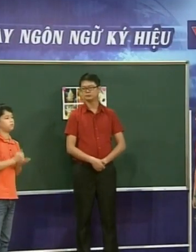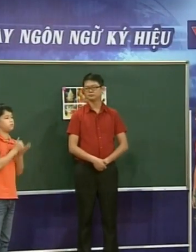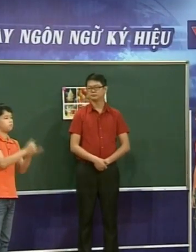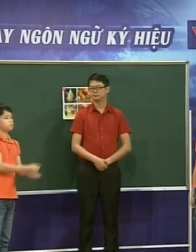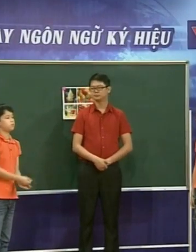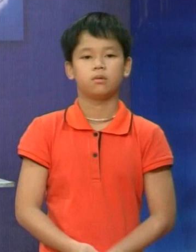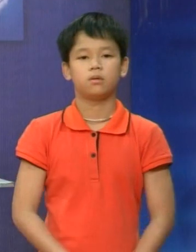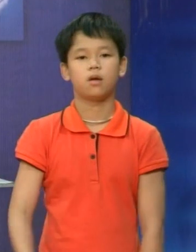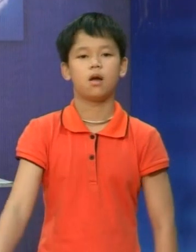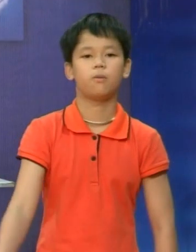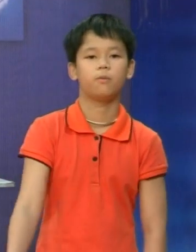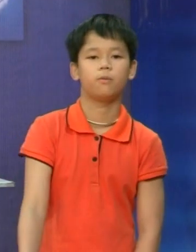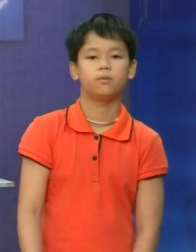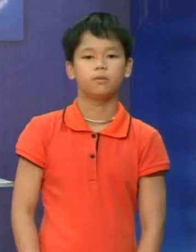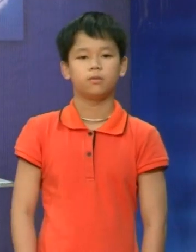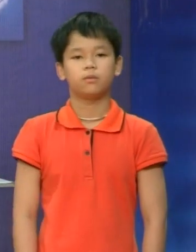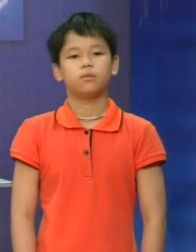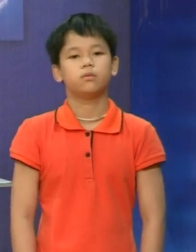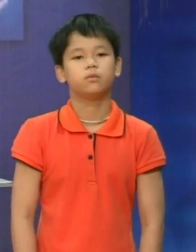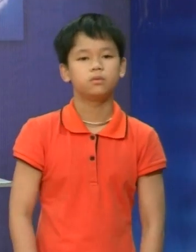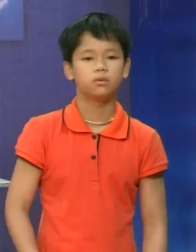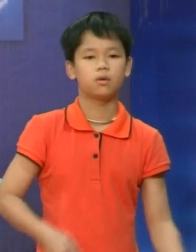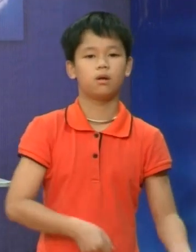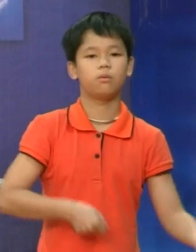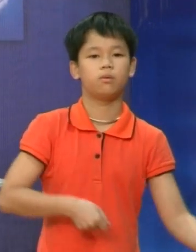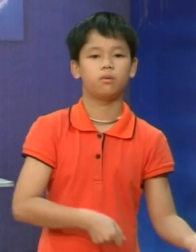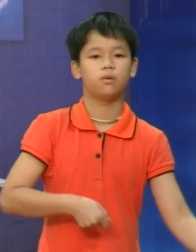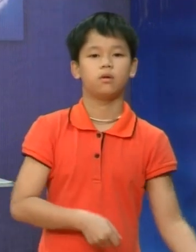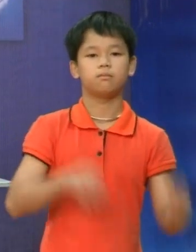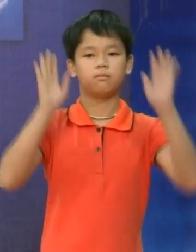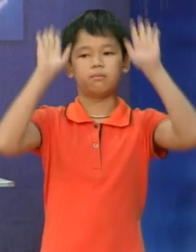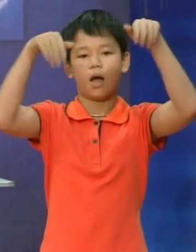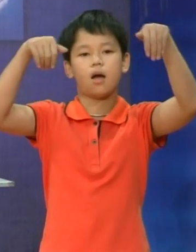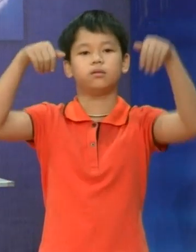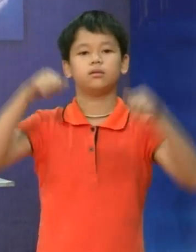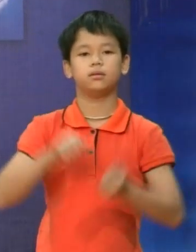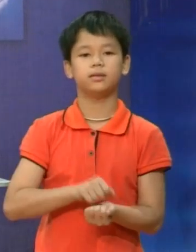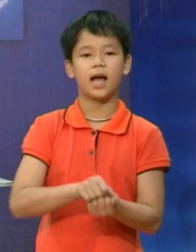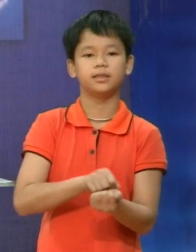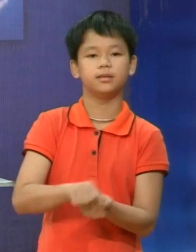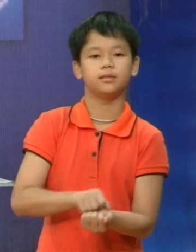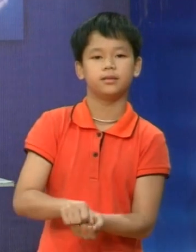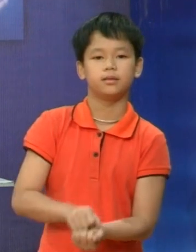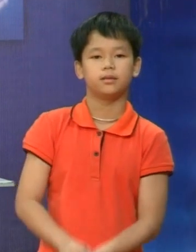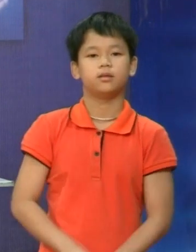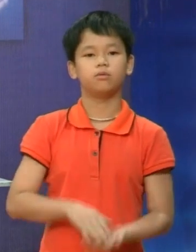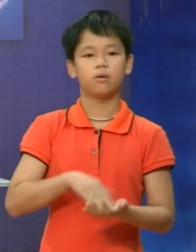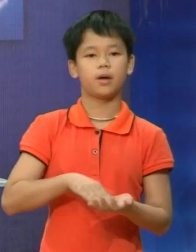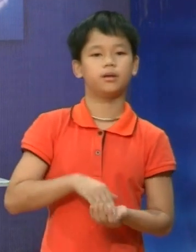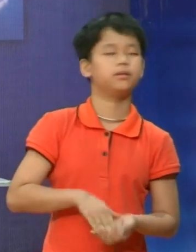Ở nhà bạn ấy giúp bố mẹ quét nhà này Bạn giúp bố mẹ lau nhà nữa Và phơi quần áo này Giặt quần áo nữa Và cả